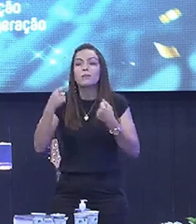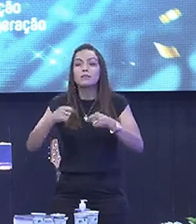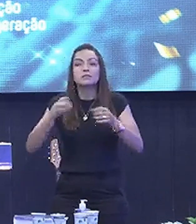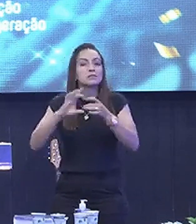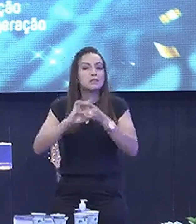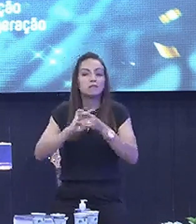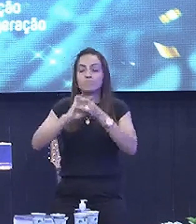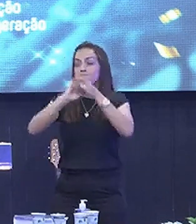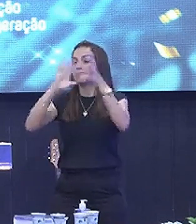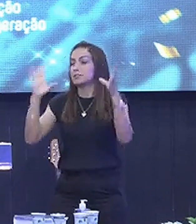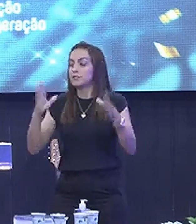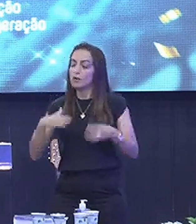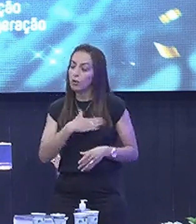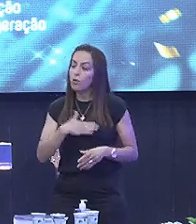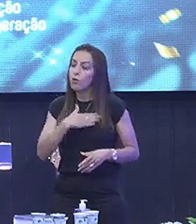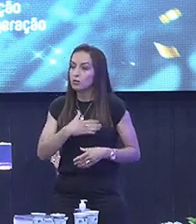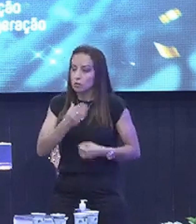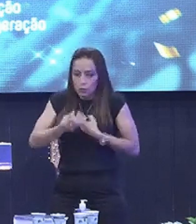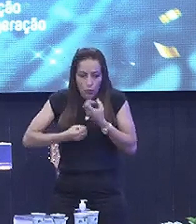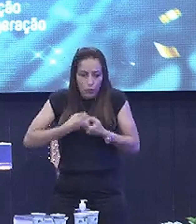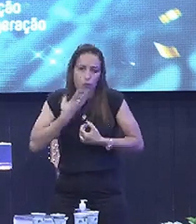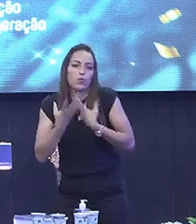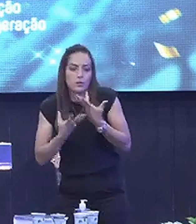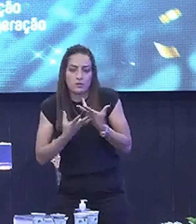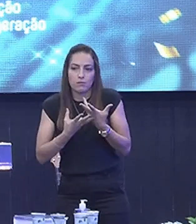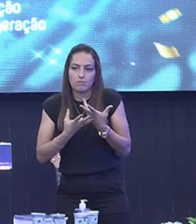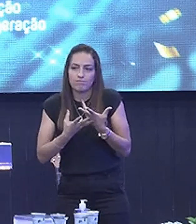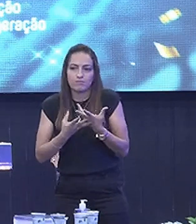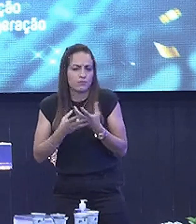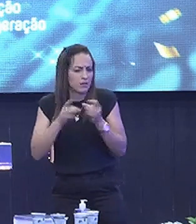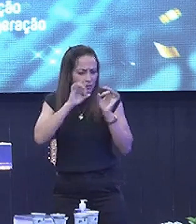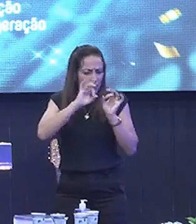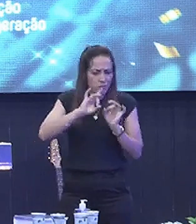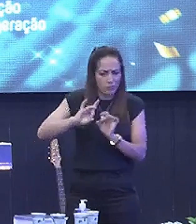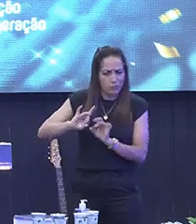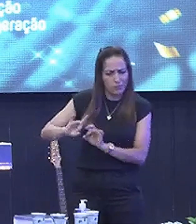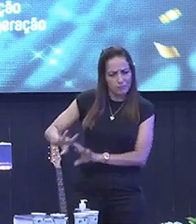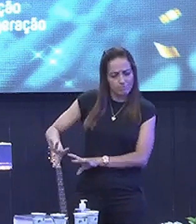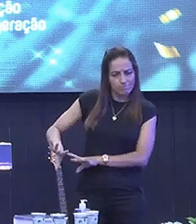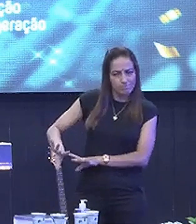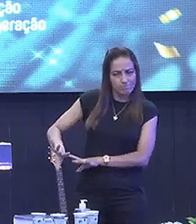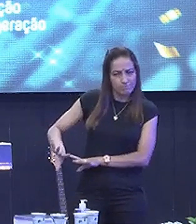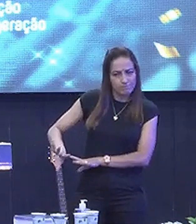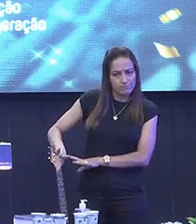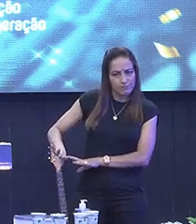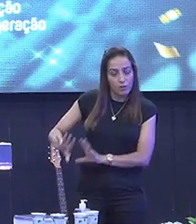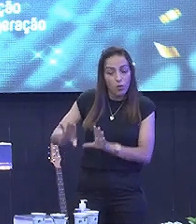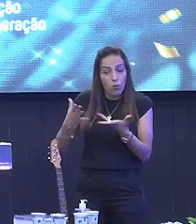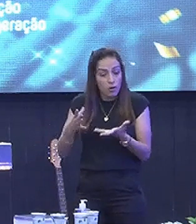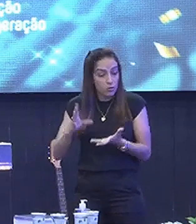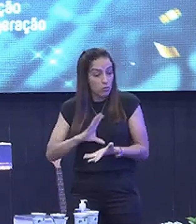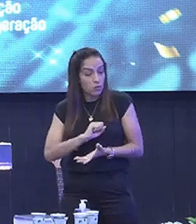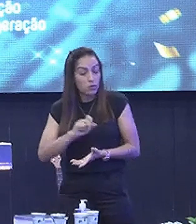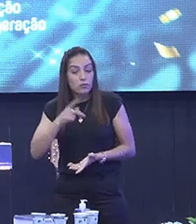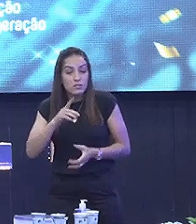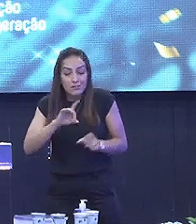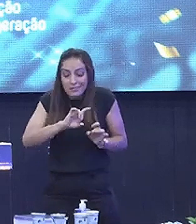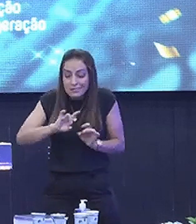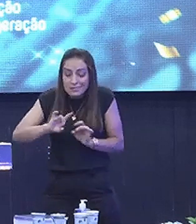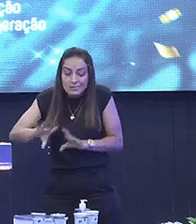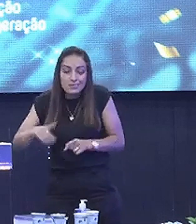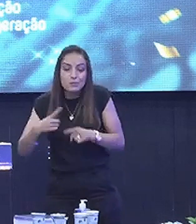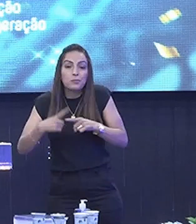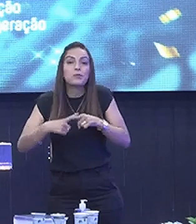Eu gosto da expressão Desistir Amado, quando você fala que desiste de alguma coisa É porque